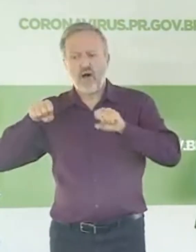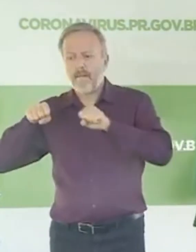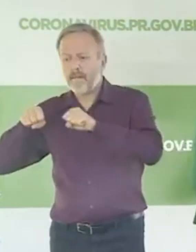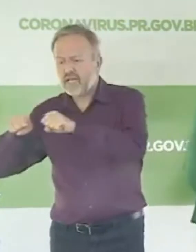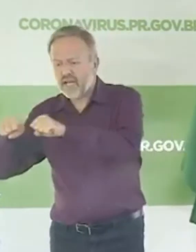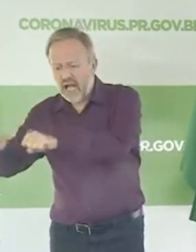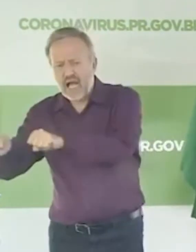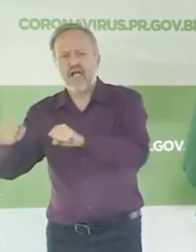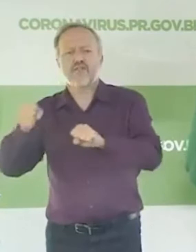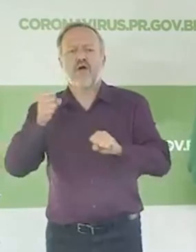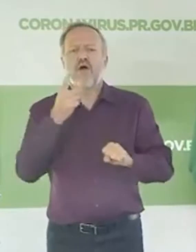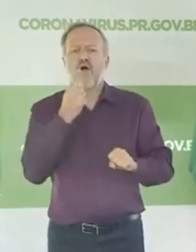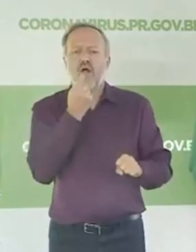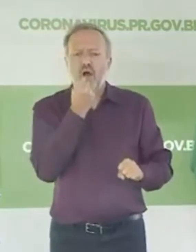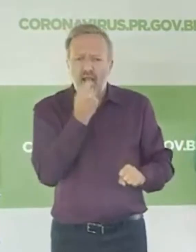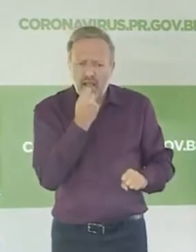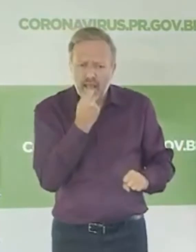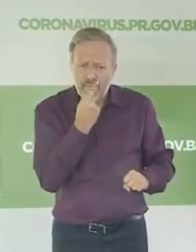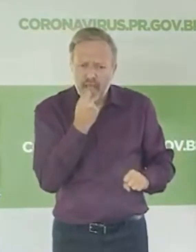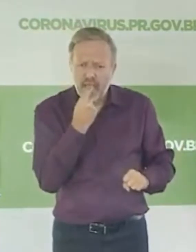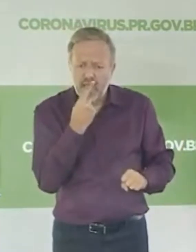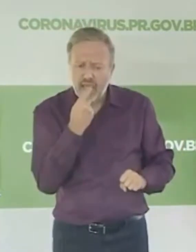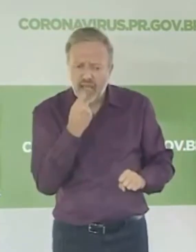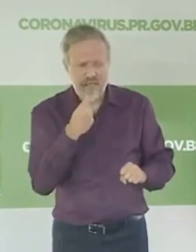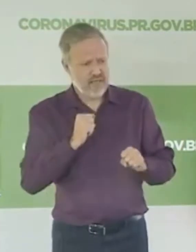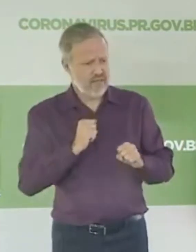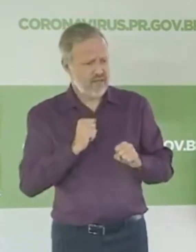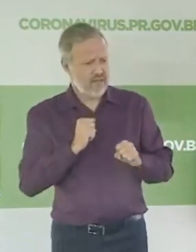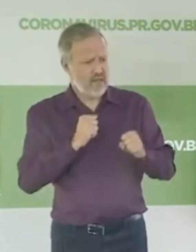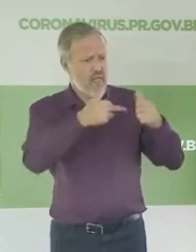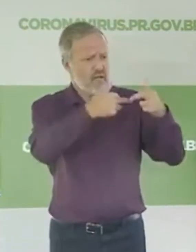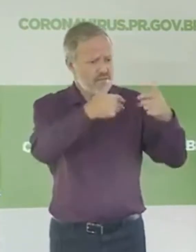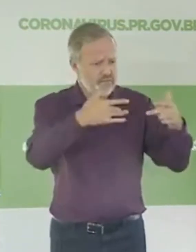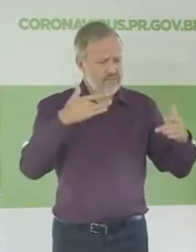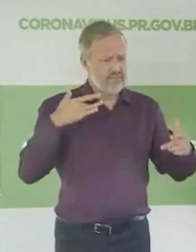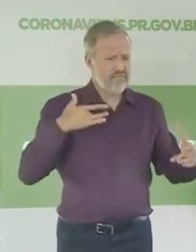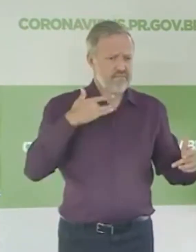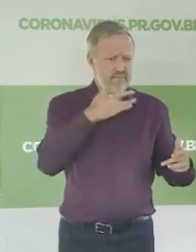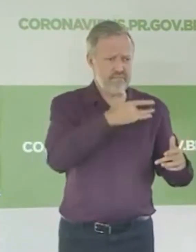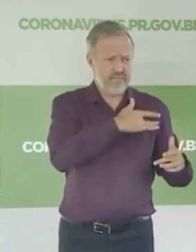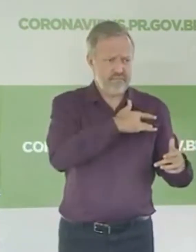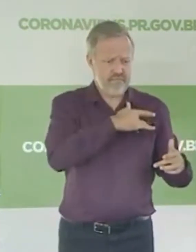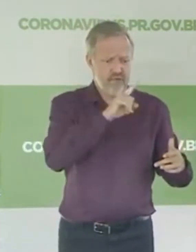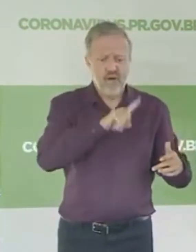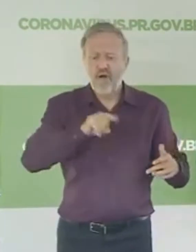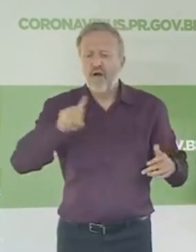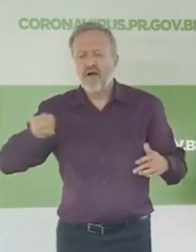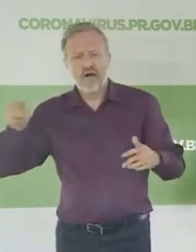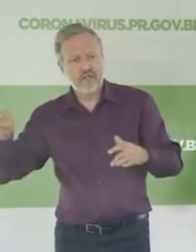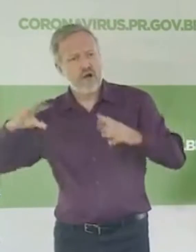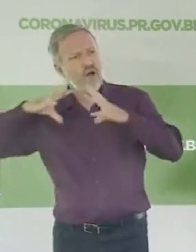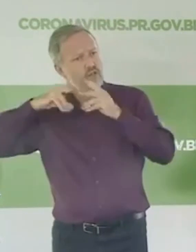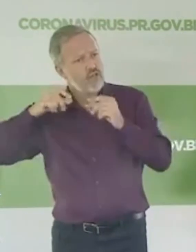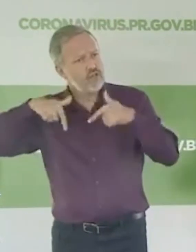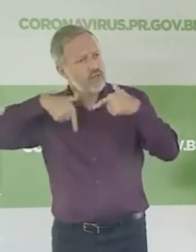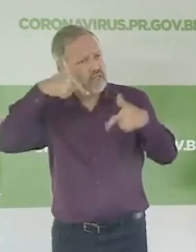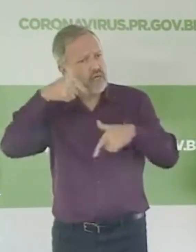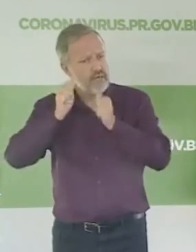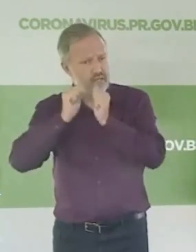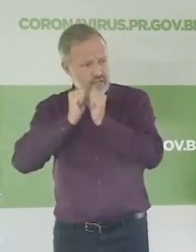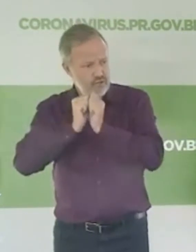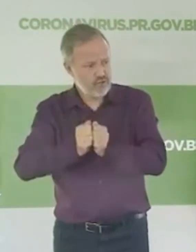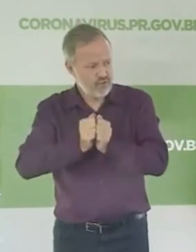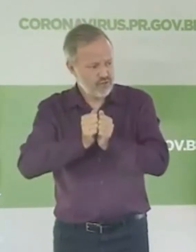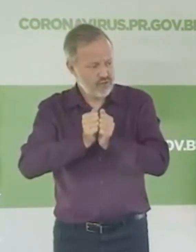medicamentos, compras de EPIs, compras de equipamentos para a saúde, há todo enfrentamento. Então, podem ficar tranquilos. A gente conta com o apoio de todos vocês.